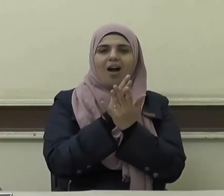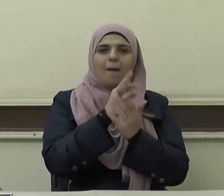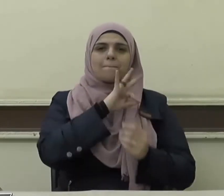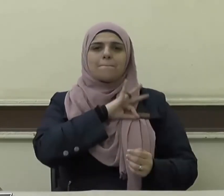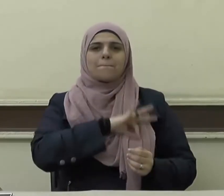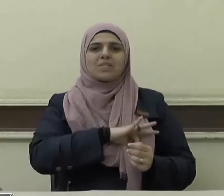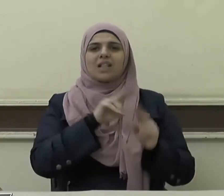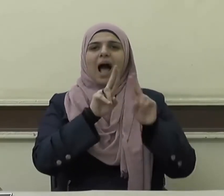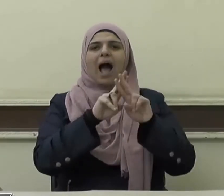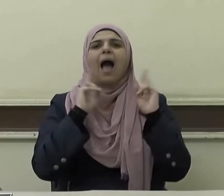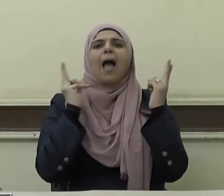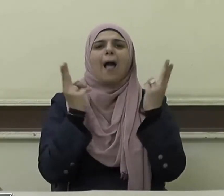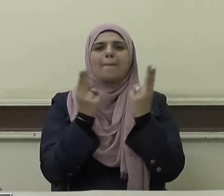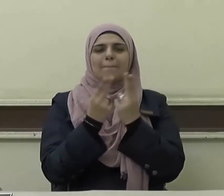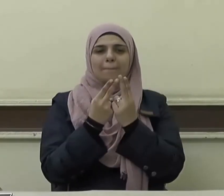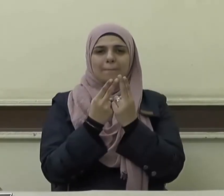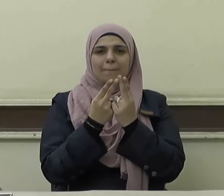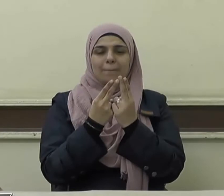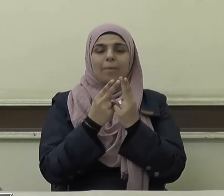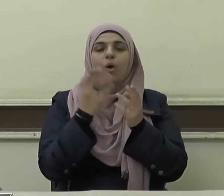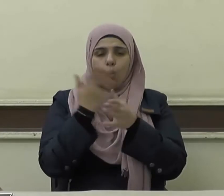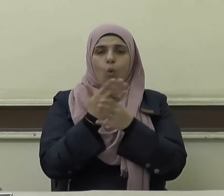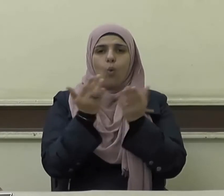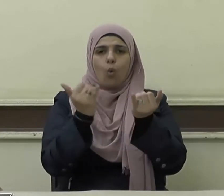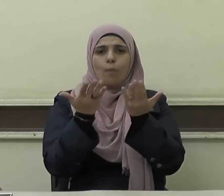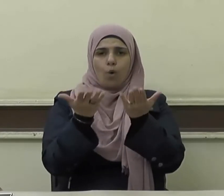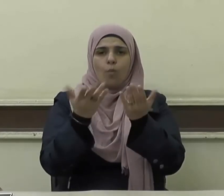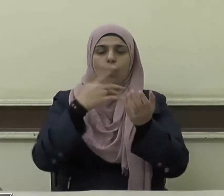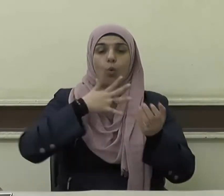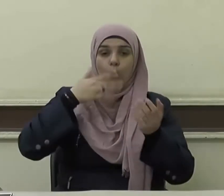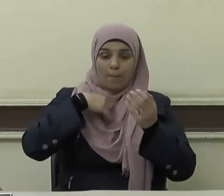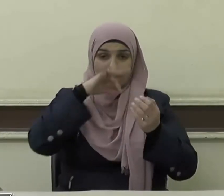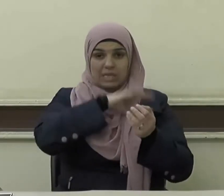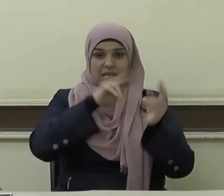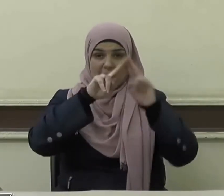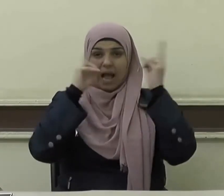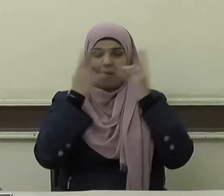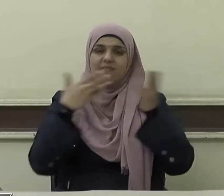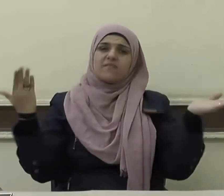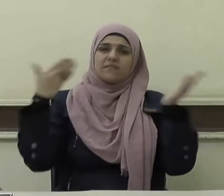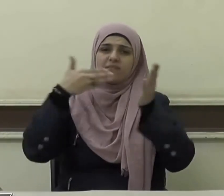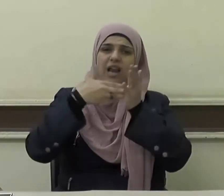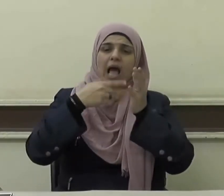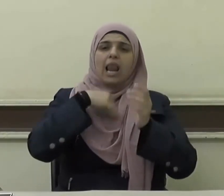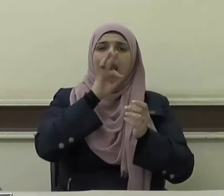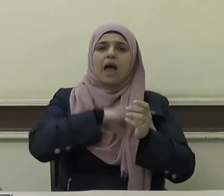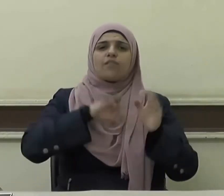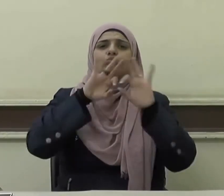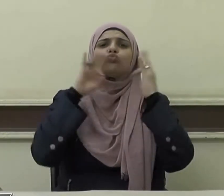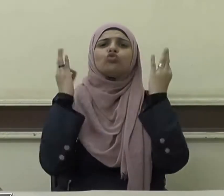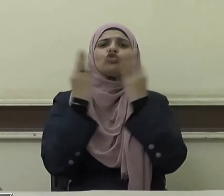المصلحة العامة التي يعم نفعها على المجتمع كله